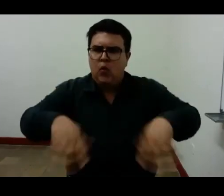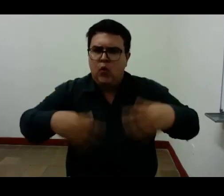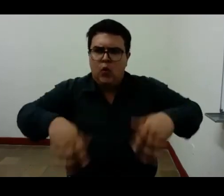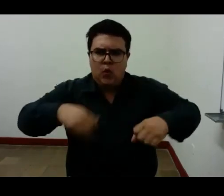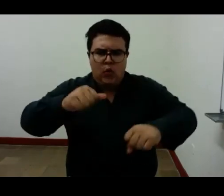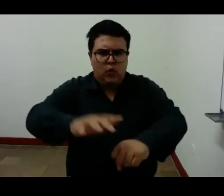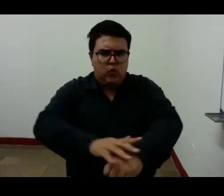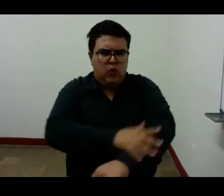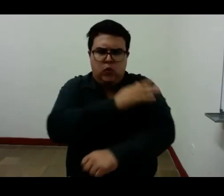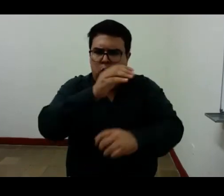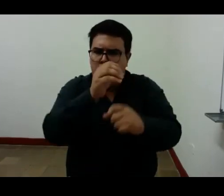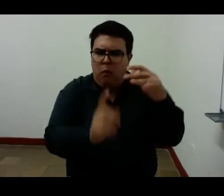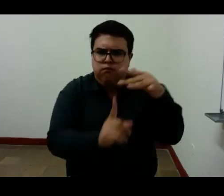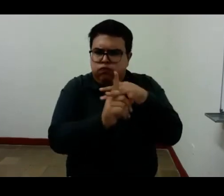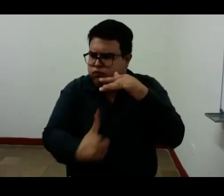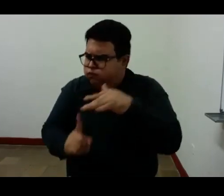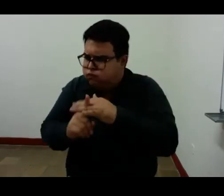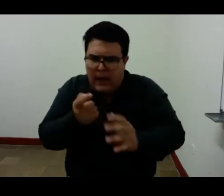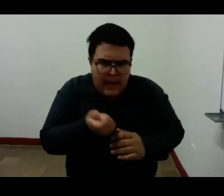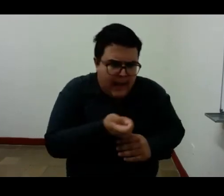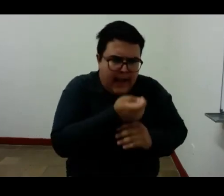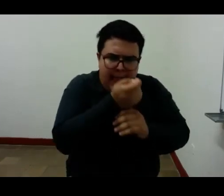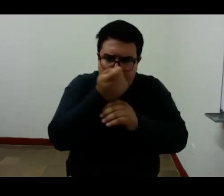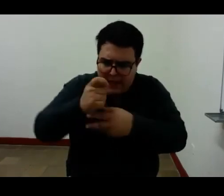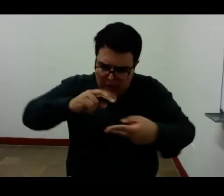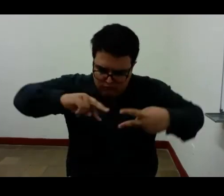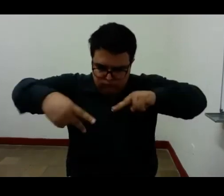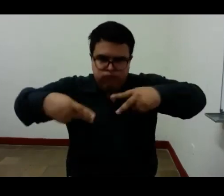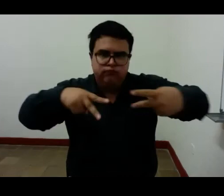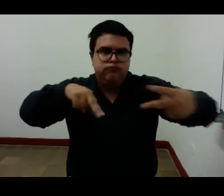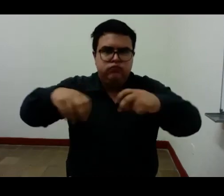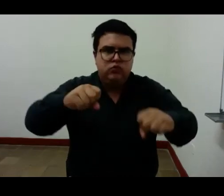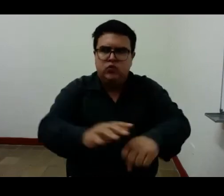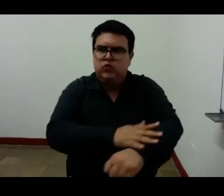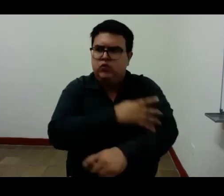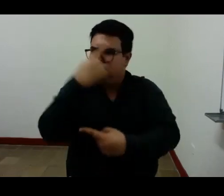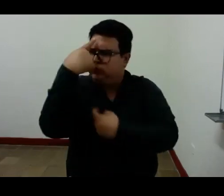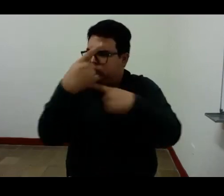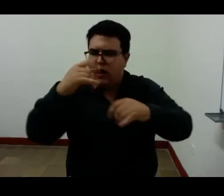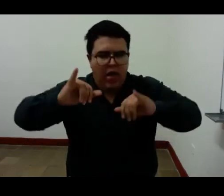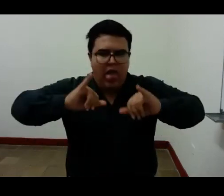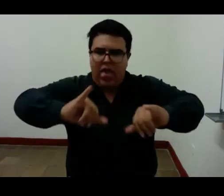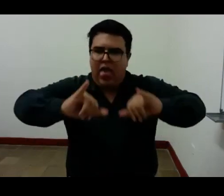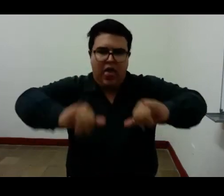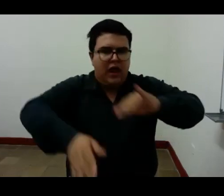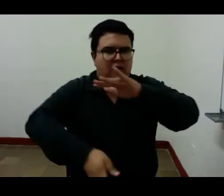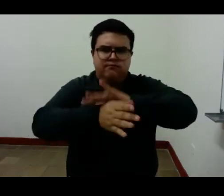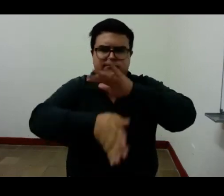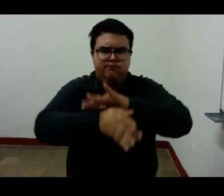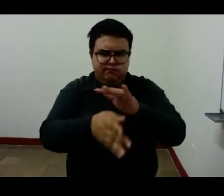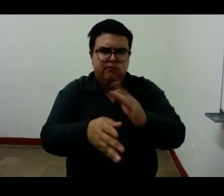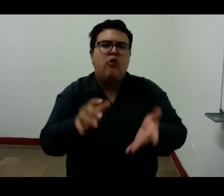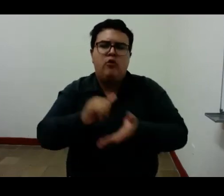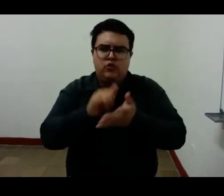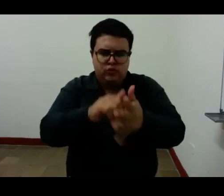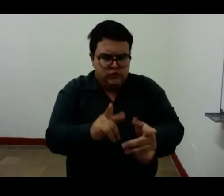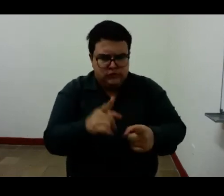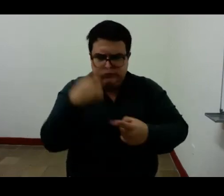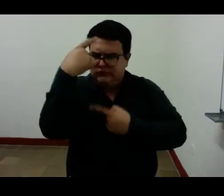se queda donde está no pasa de ser lo que es vive libre e